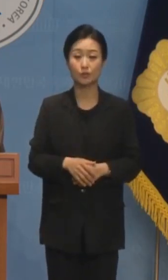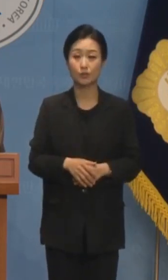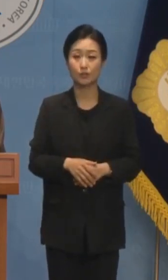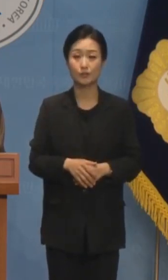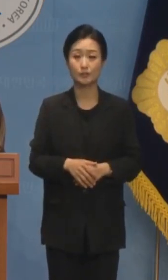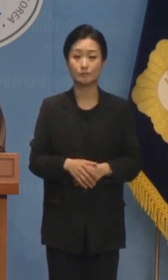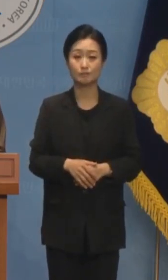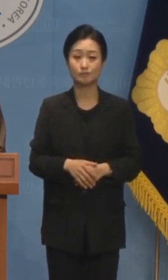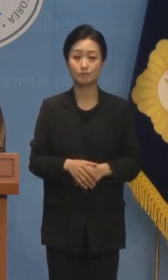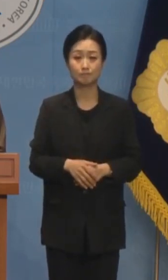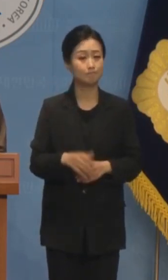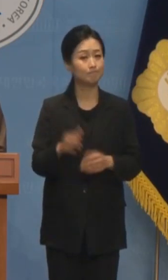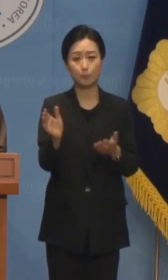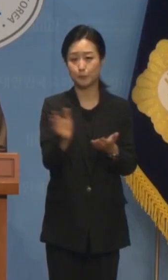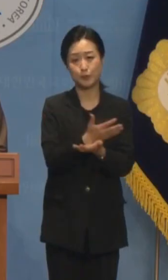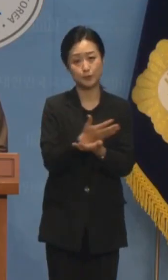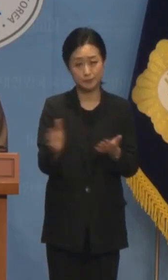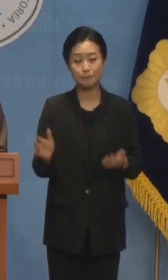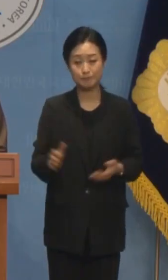없습니다